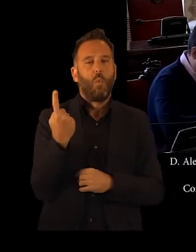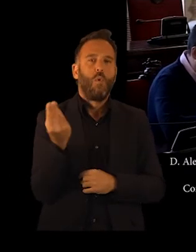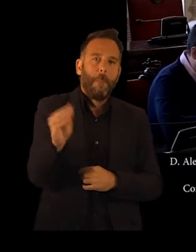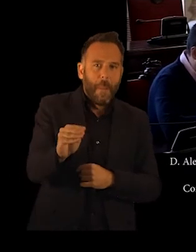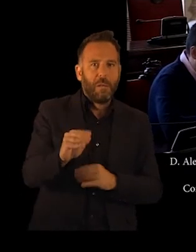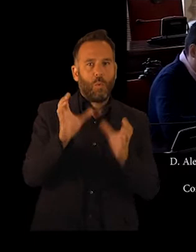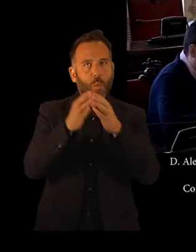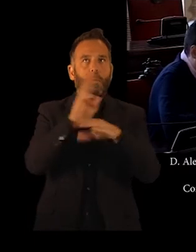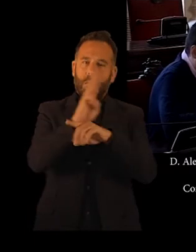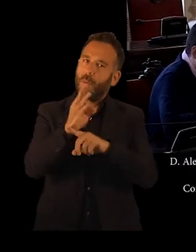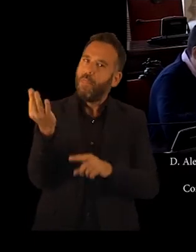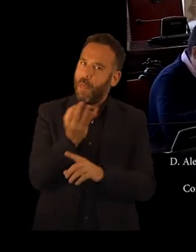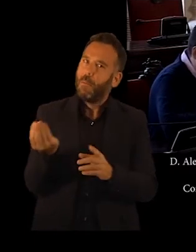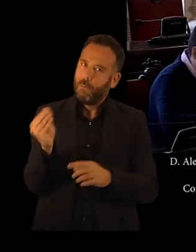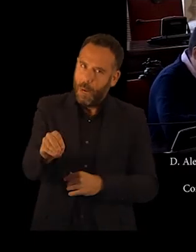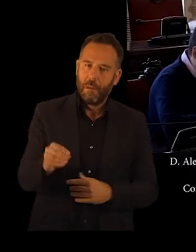dotación.